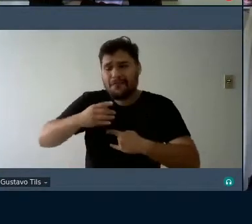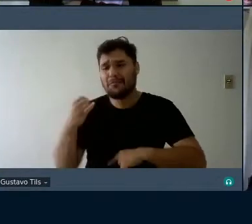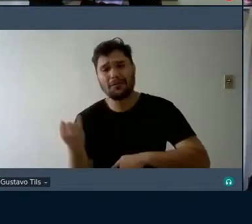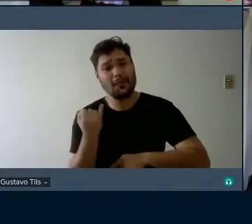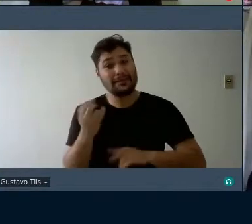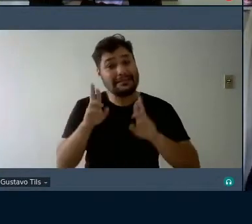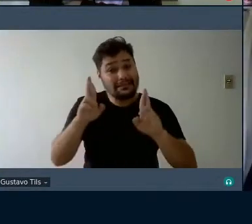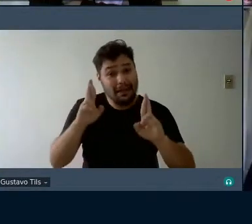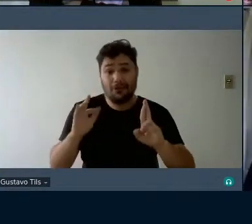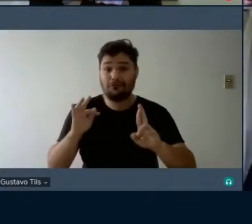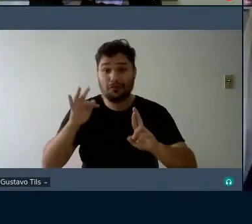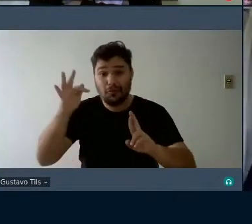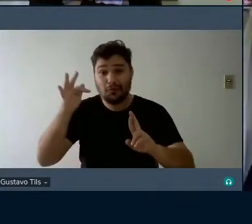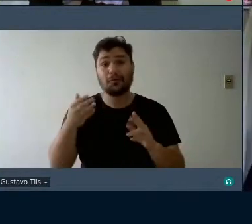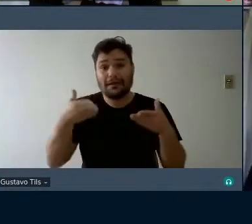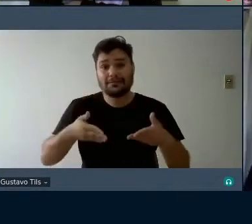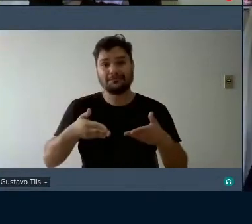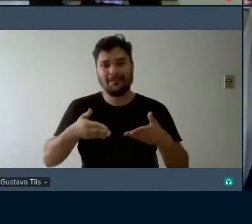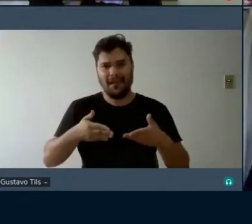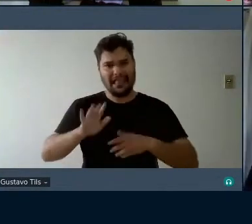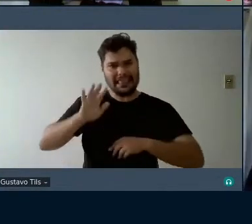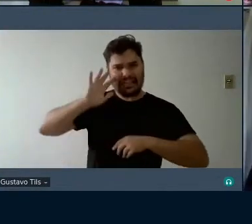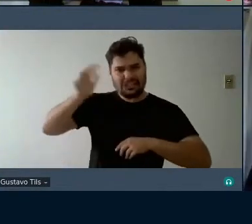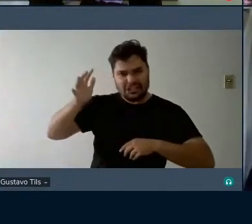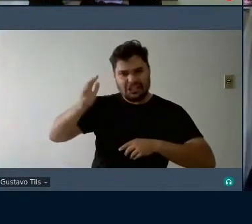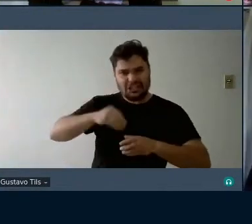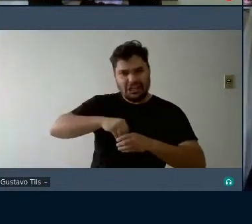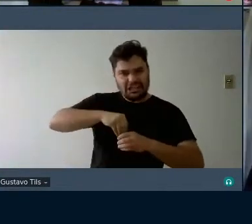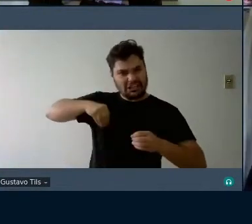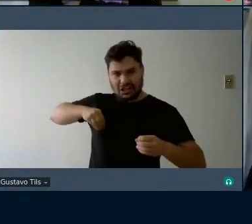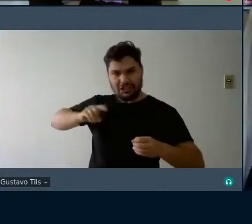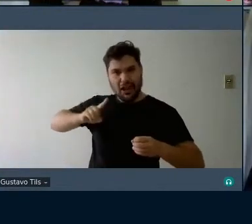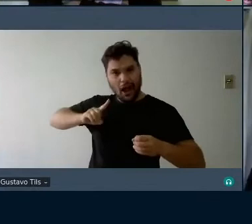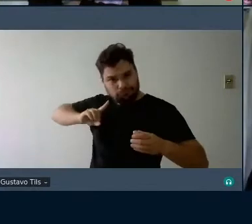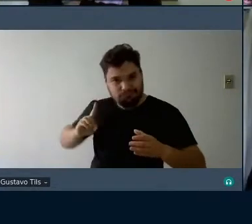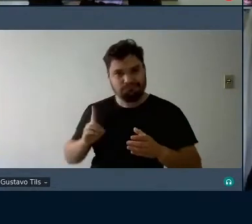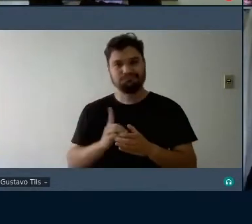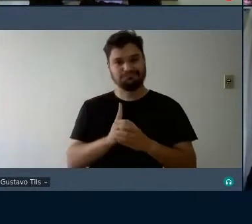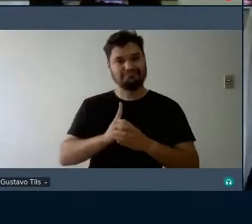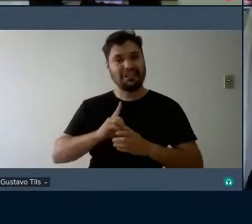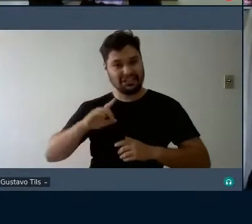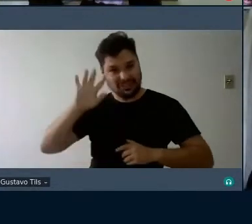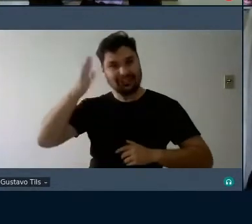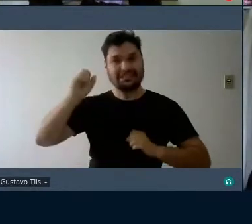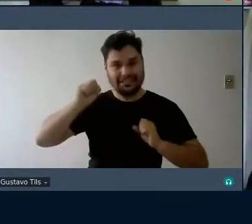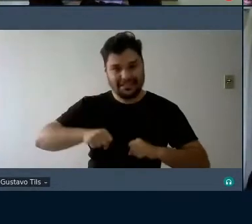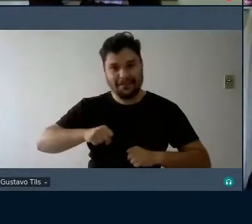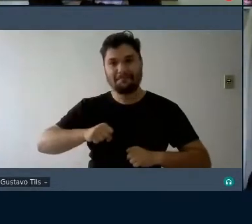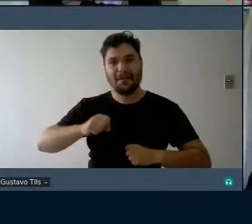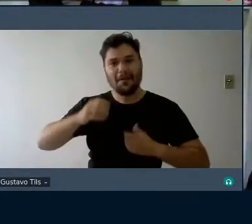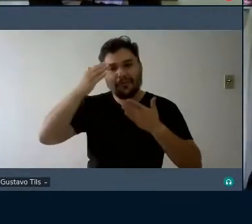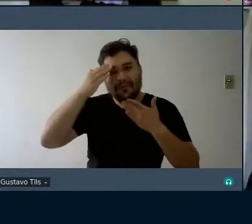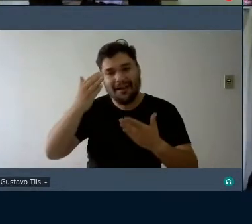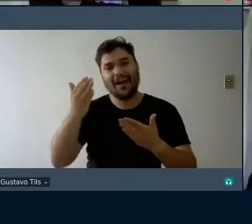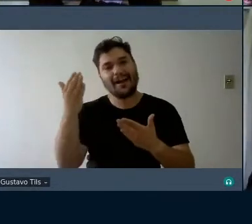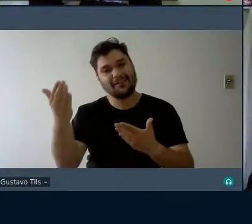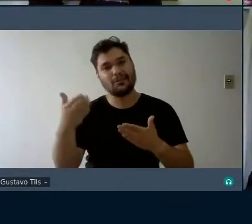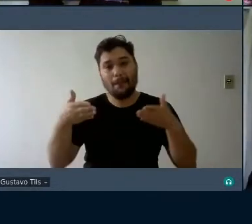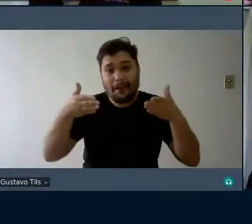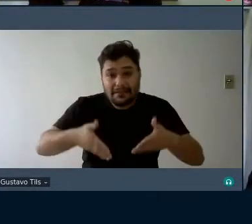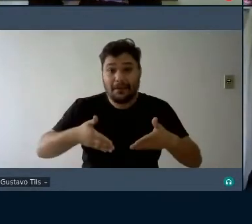nada sobre nós sem nós não é verdade? muito obrigada pela sua participação e contribuição